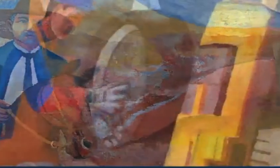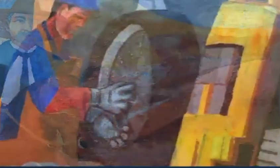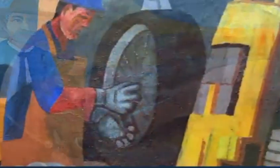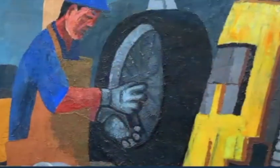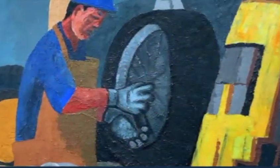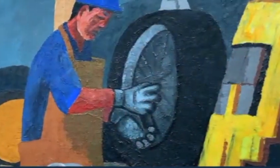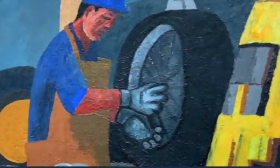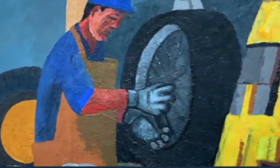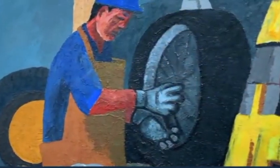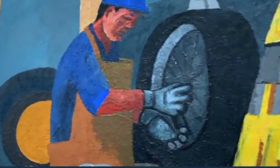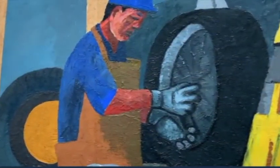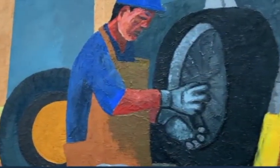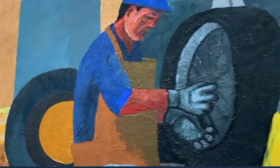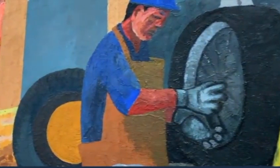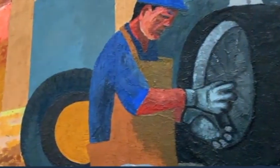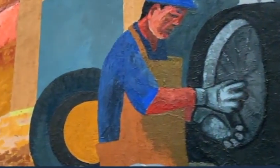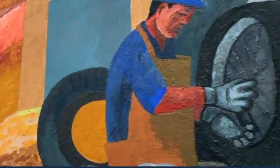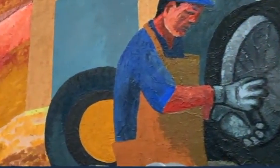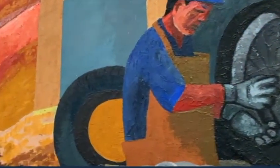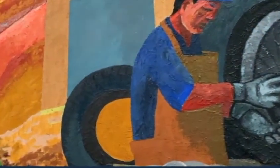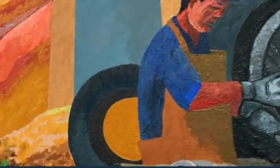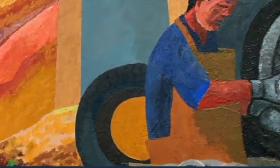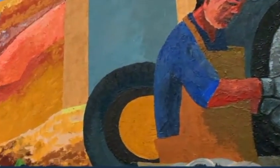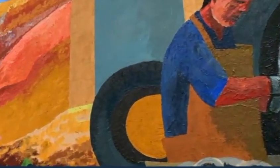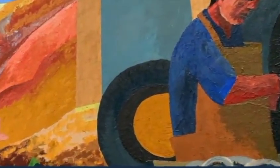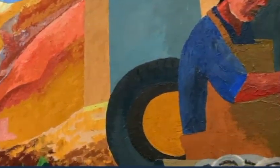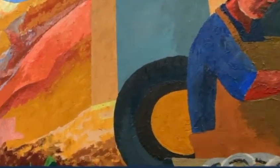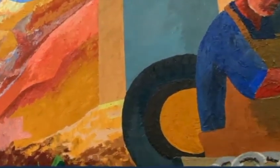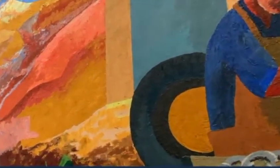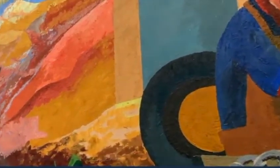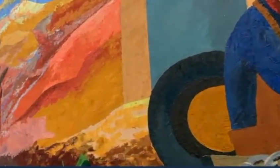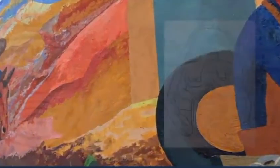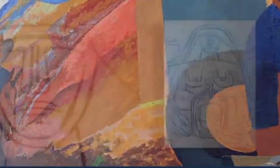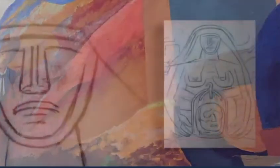ホセ自身が、壁画のテーマ内容を考えて描いたものです。